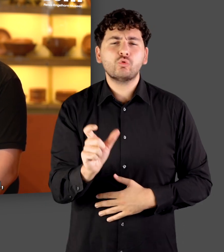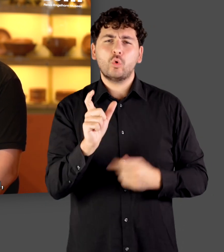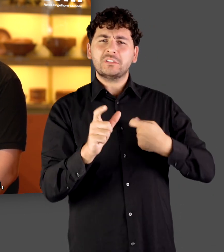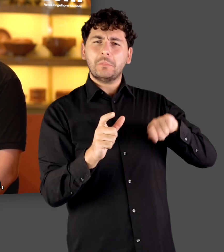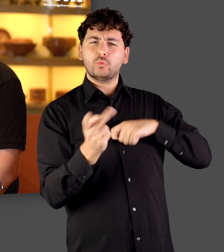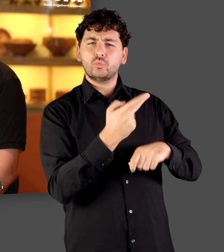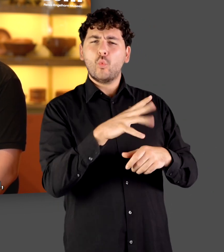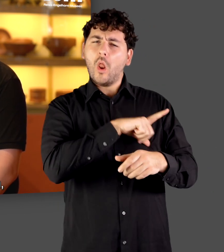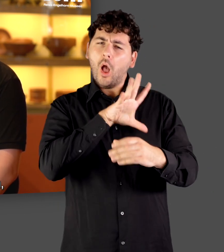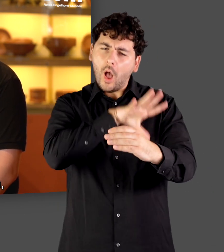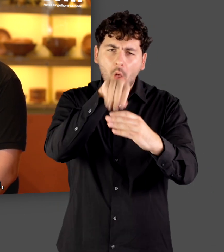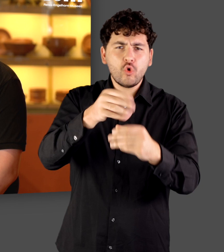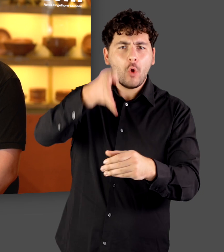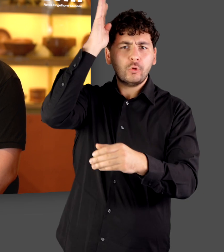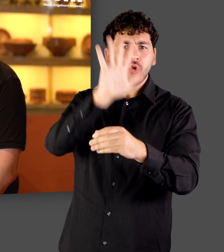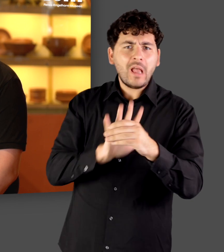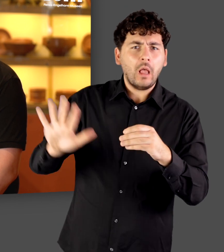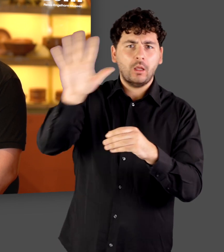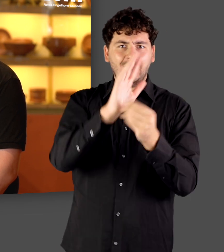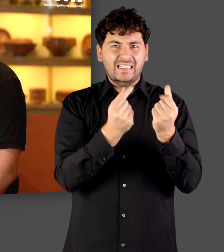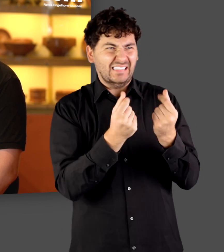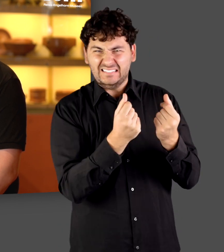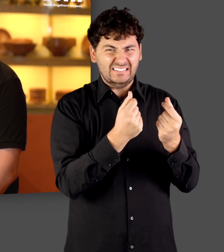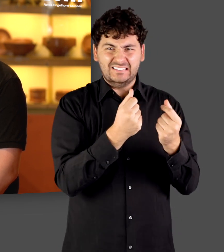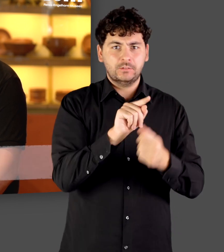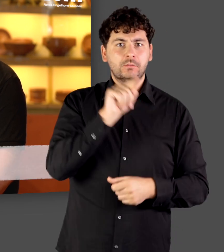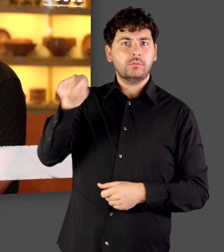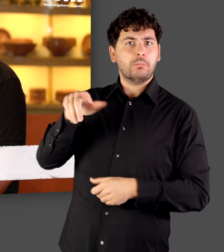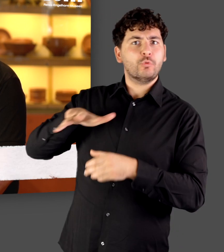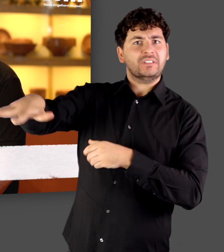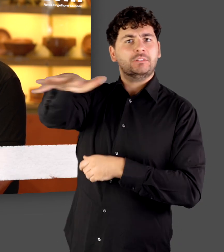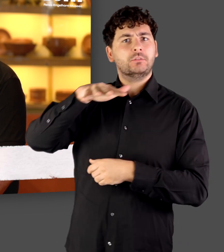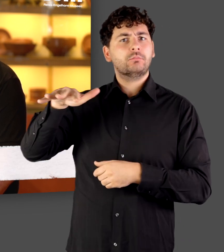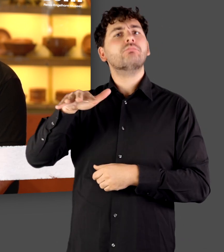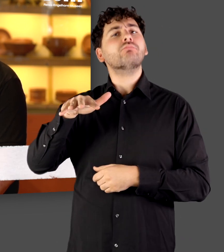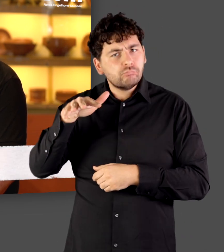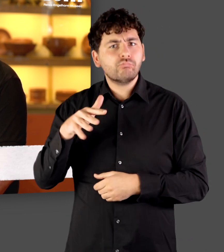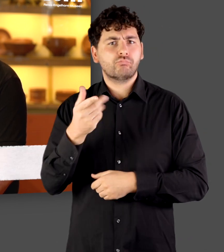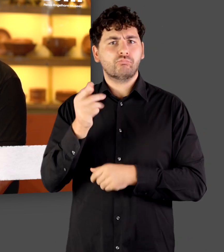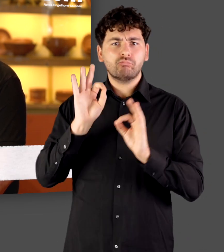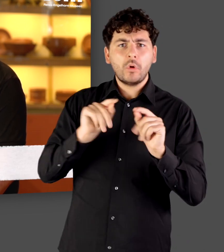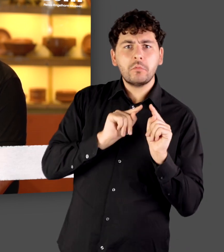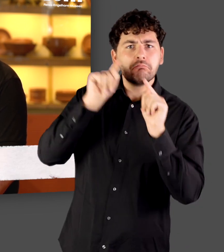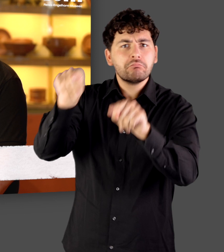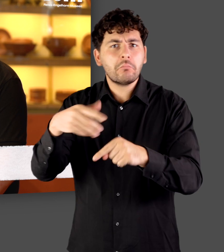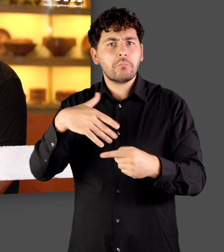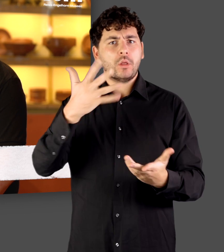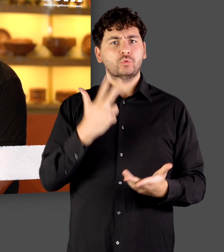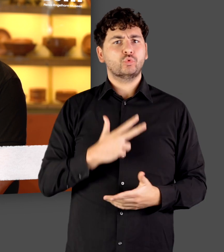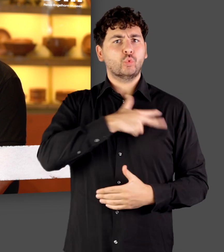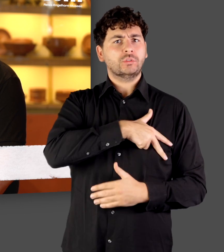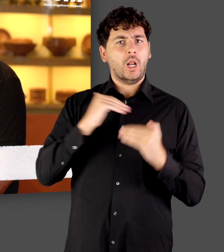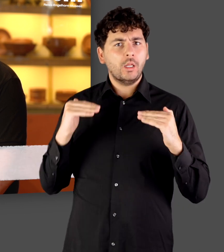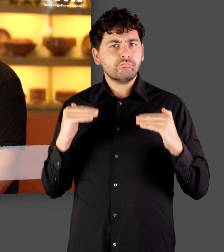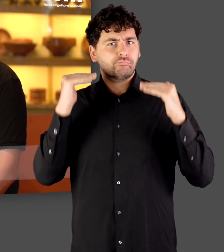Provinzen, die schon länger zum römischen Reich gehört haben, nicht hätte sich leisten können. Also da ist auch einfach die Chance für den sozialen